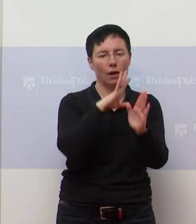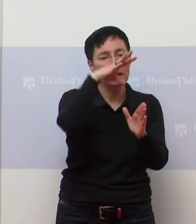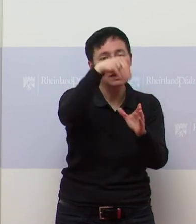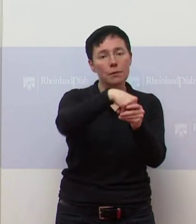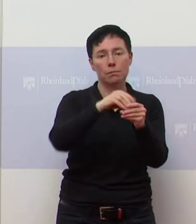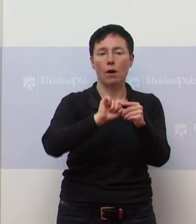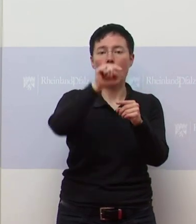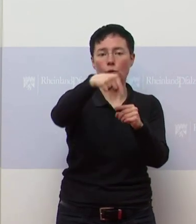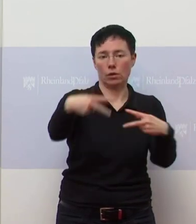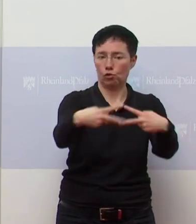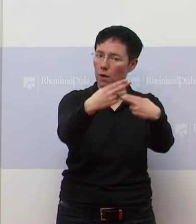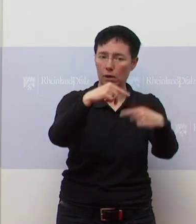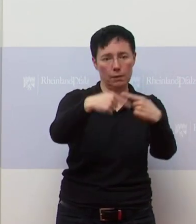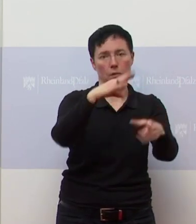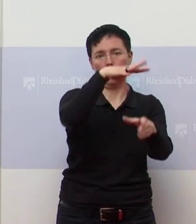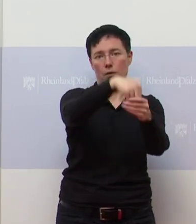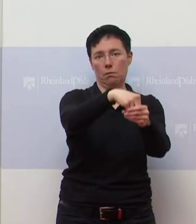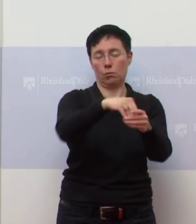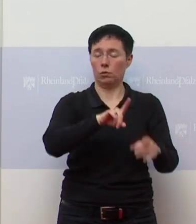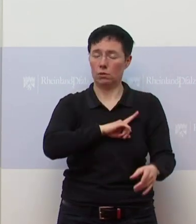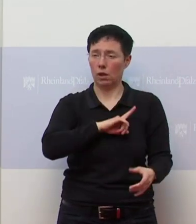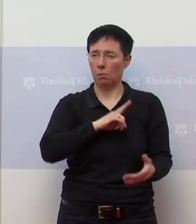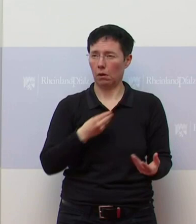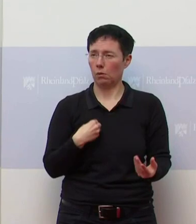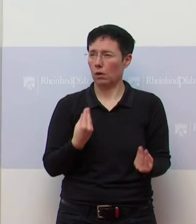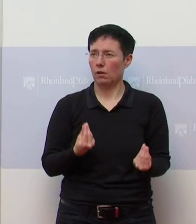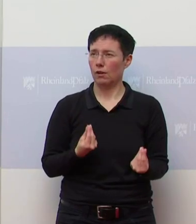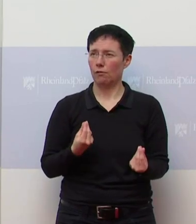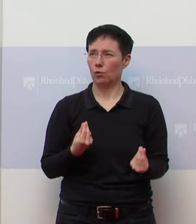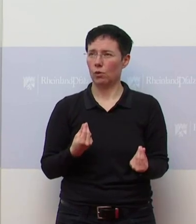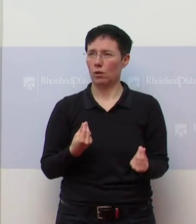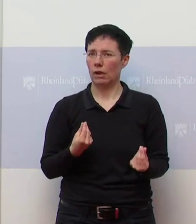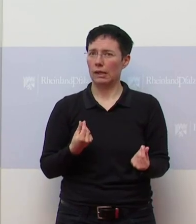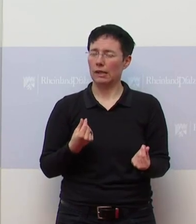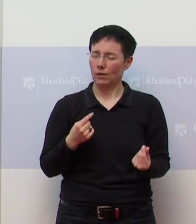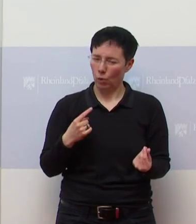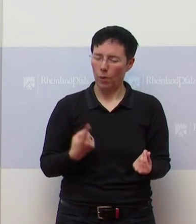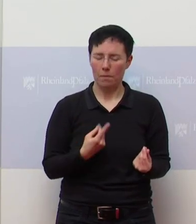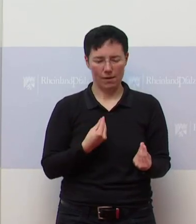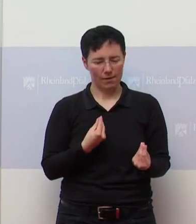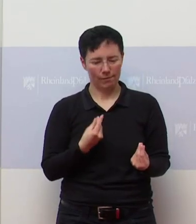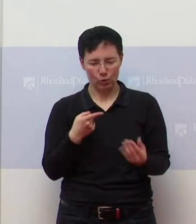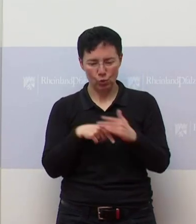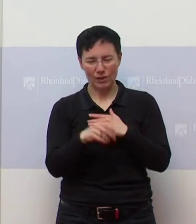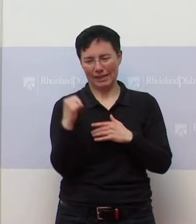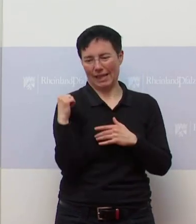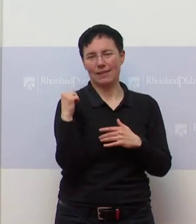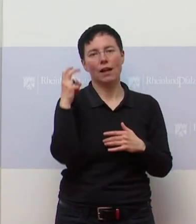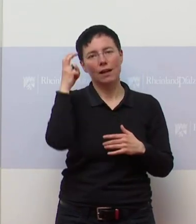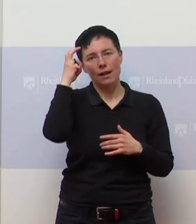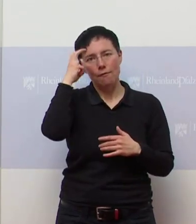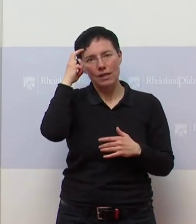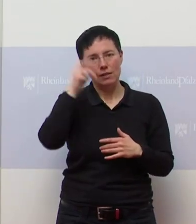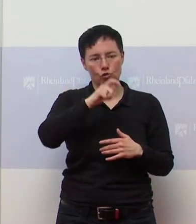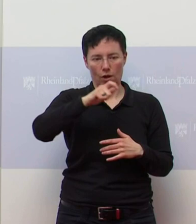drin. Ich muss auch noch mal sagen, ich fühle mich jetzt ehrlich auch noch mal total bestätigt durch das, was die Wissenschaftler da gestern, also in